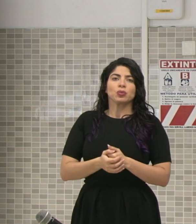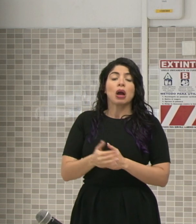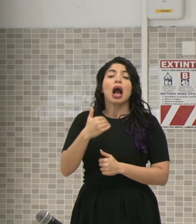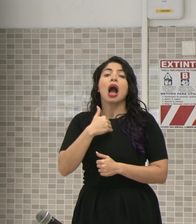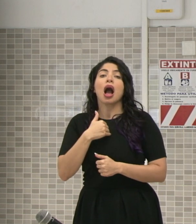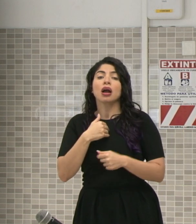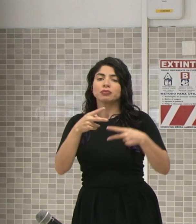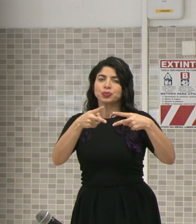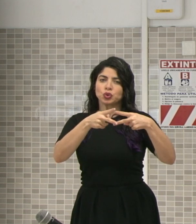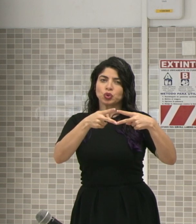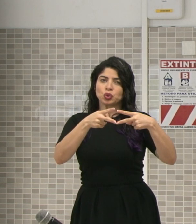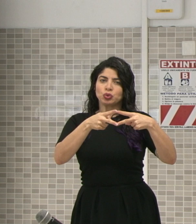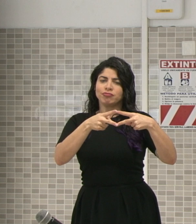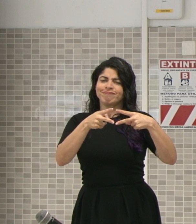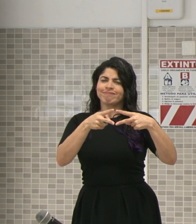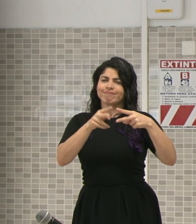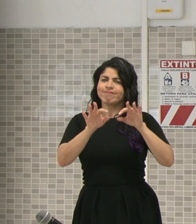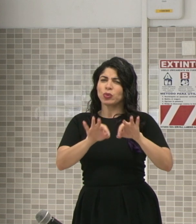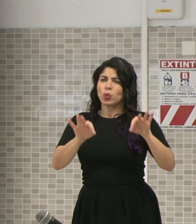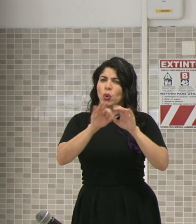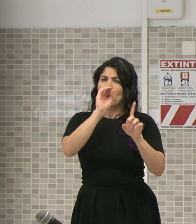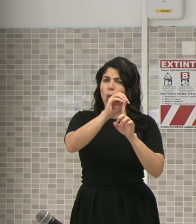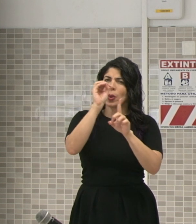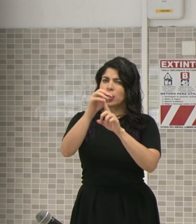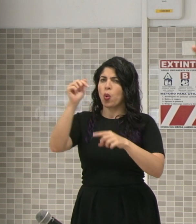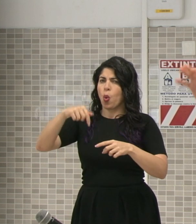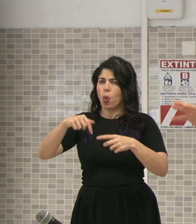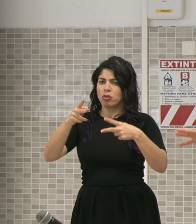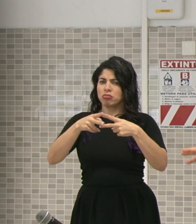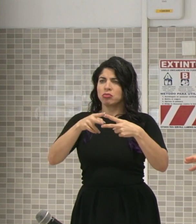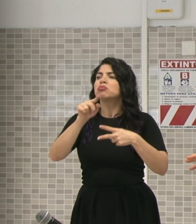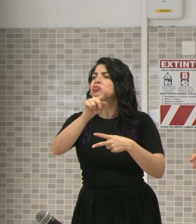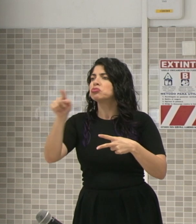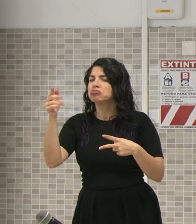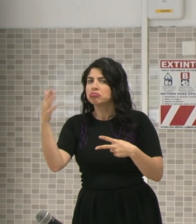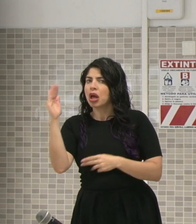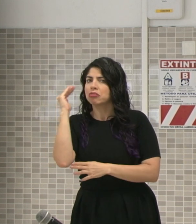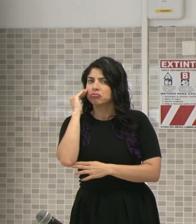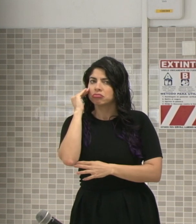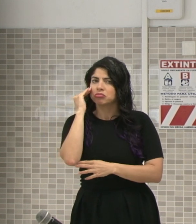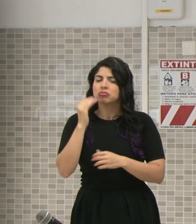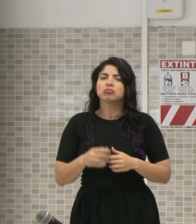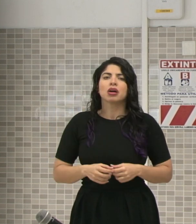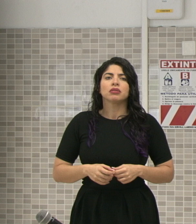dos puntos fundamentales de objetivos para el día de hoy. Ustedes saben también que